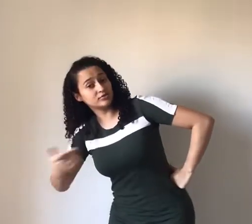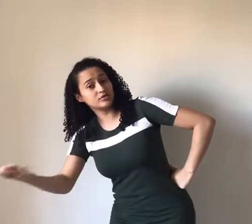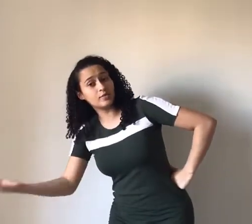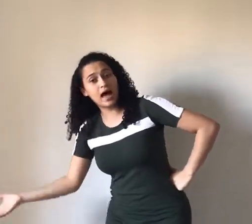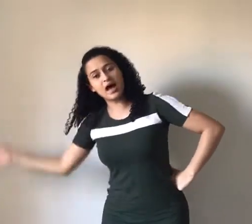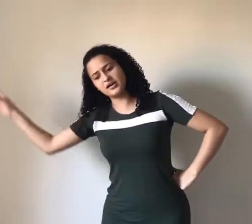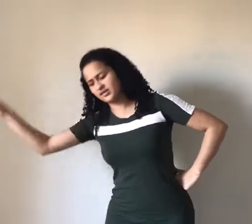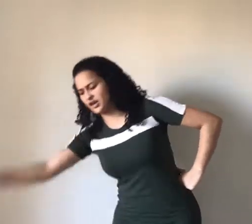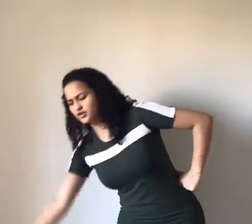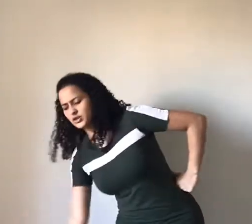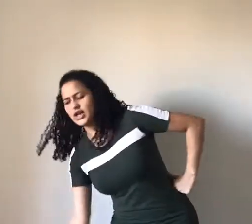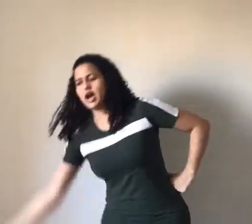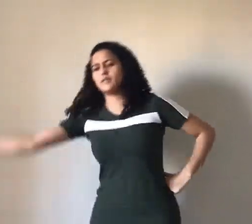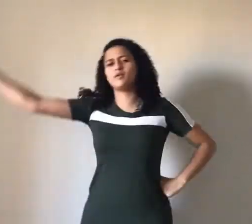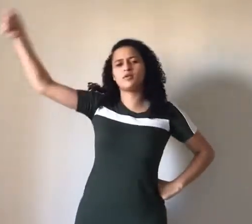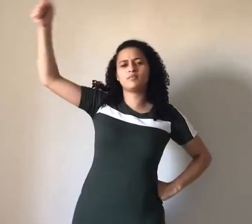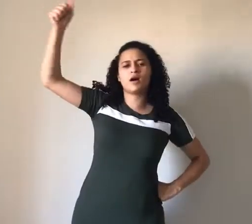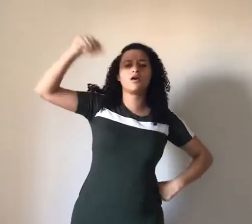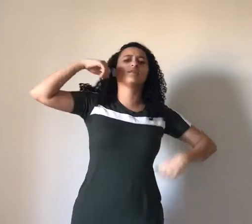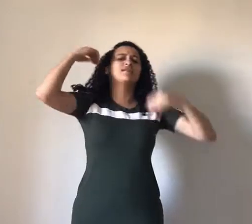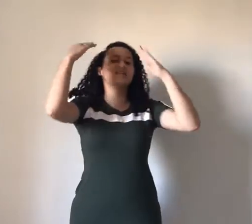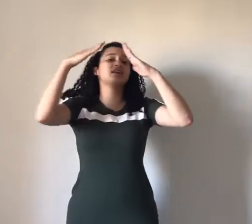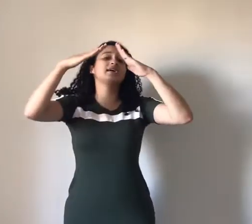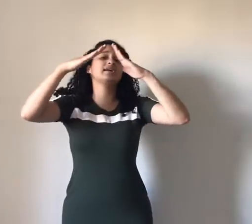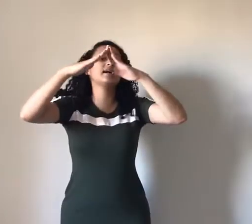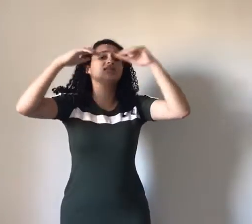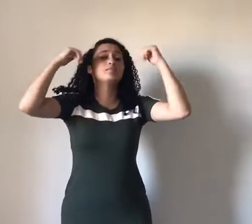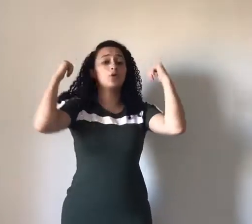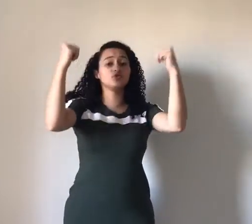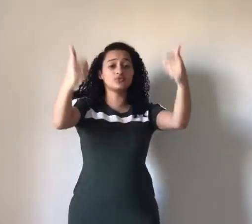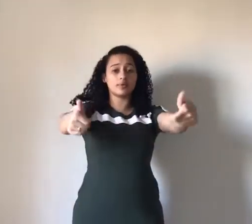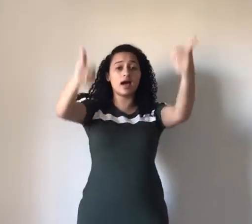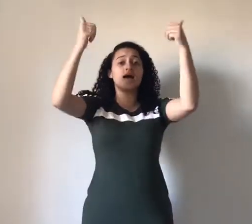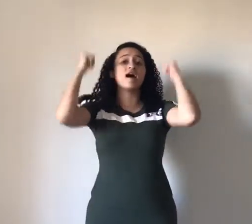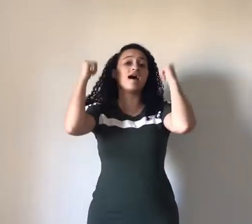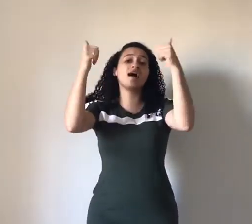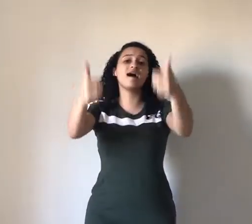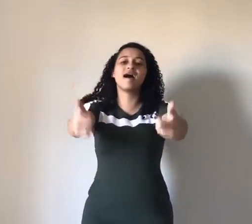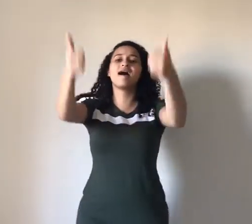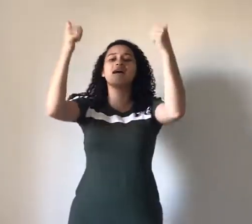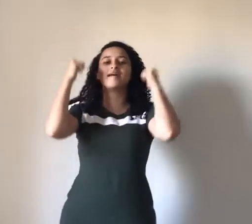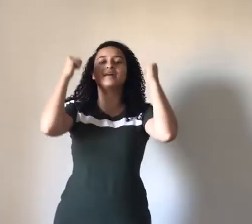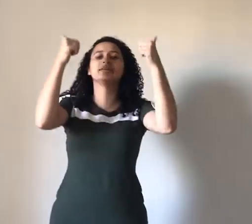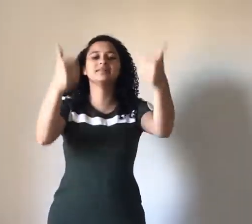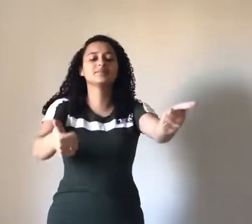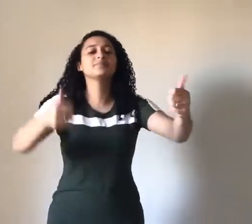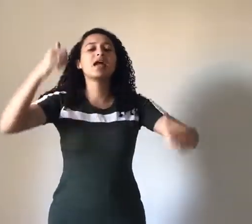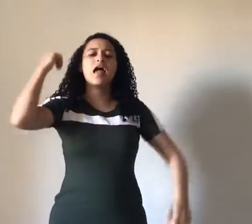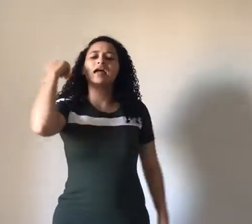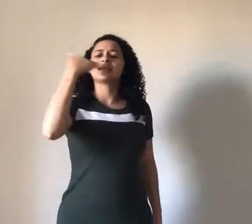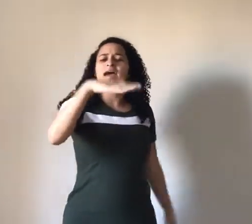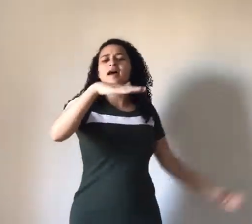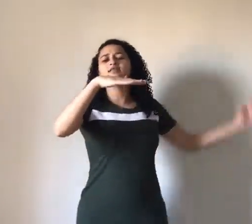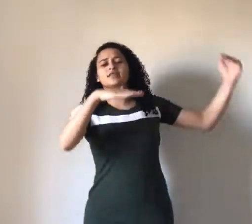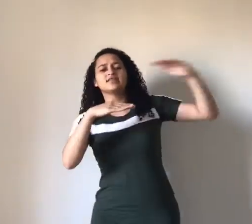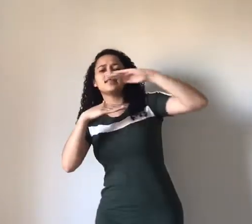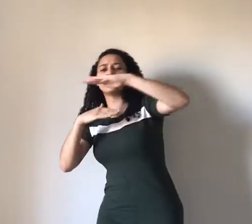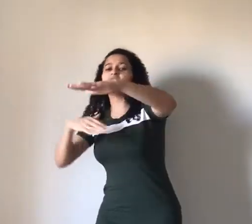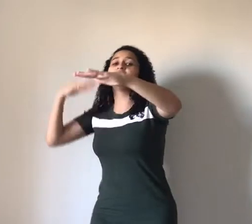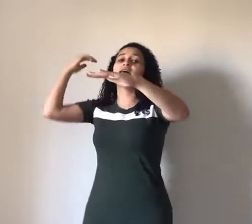meus pais Ajudar meu irmão E crescer na casa é bom demais Quero crescer